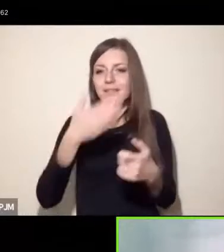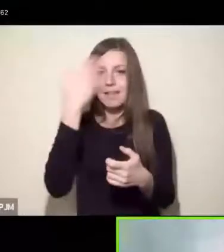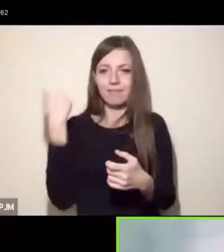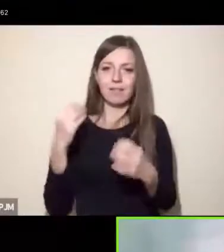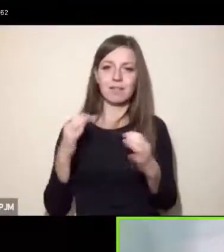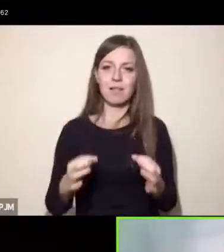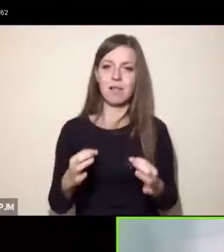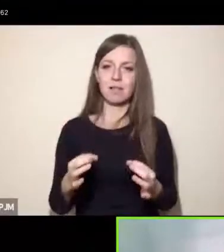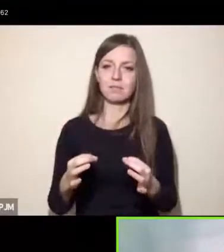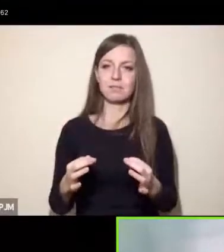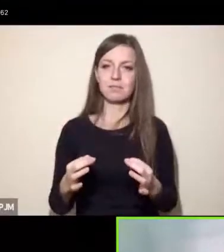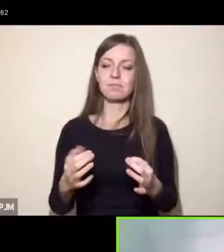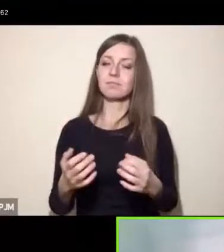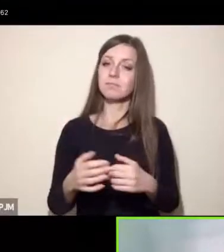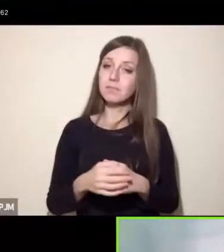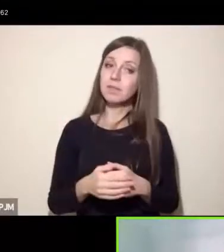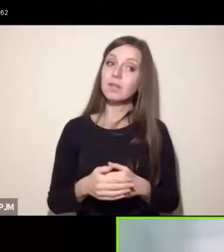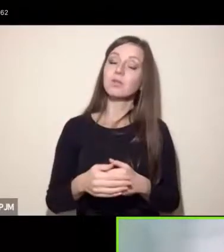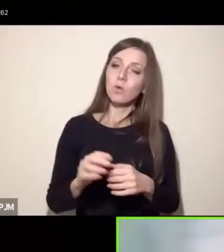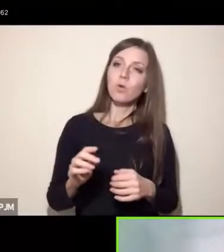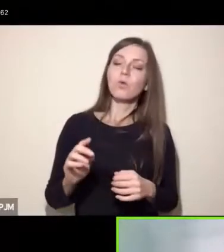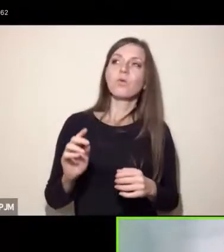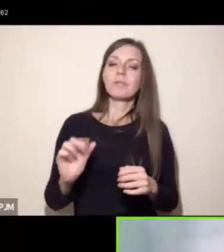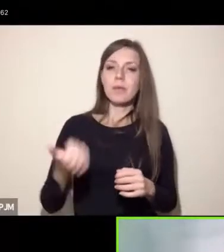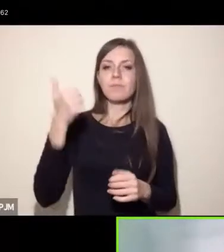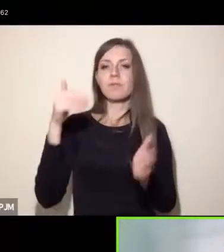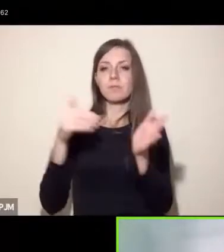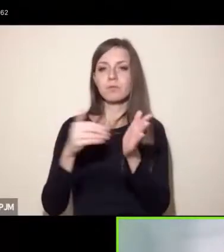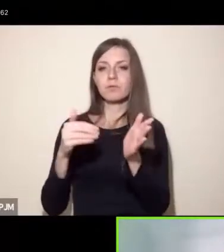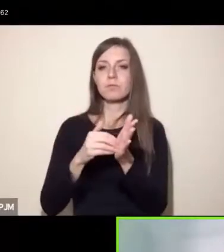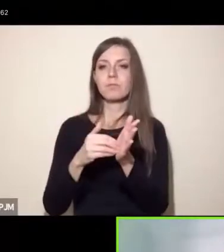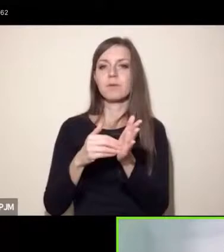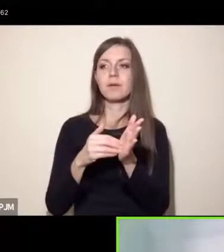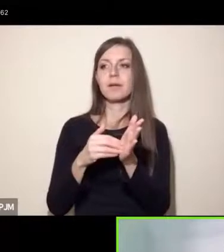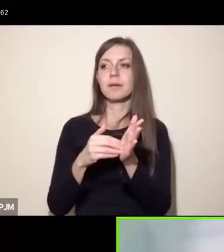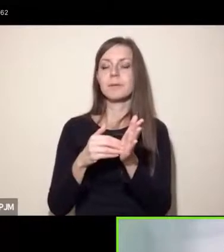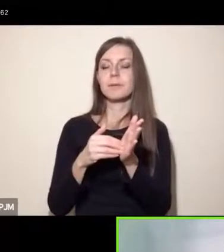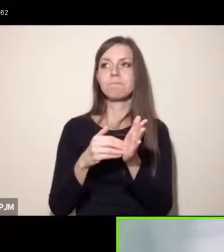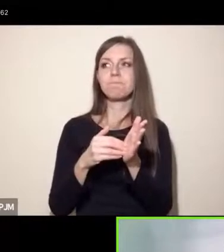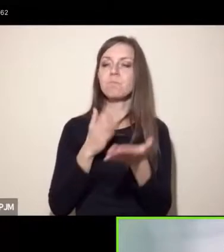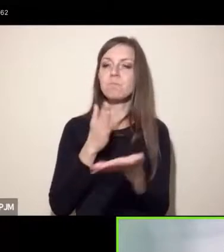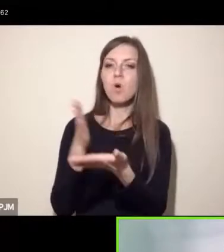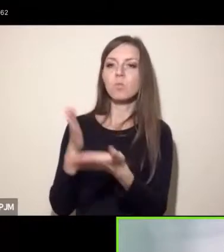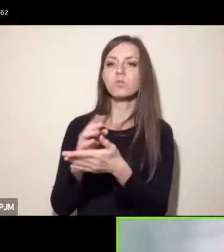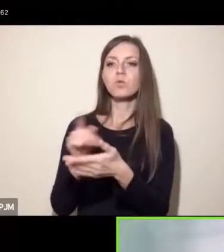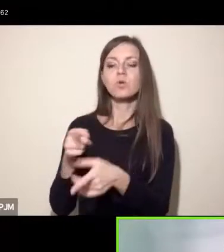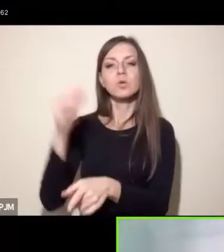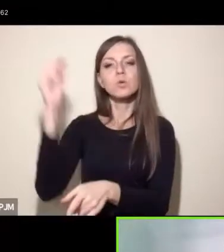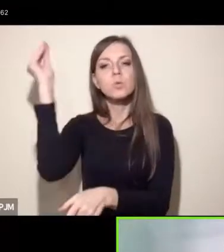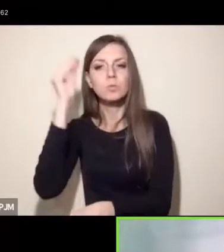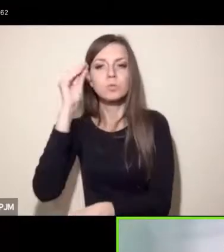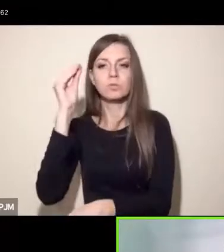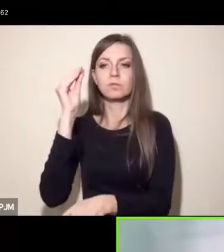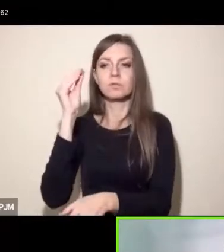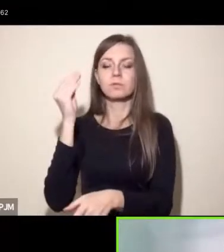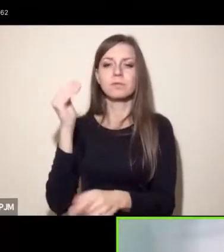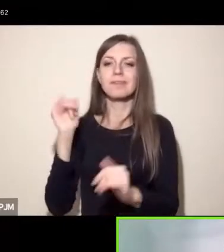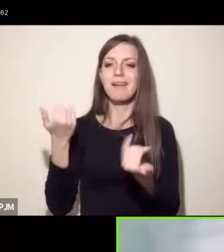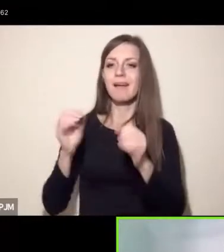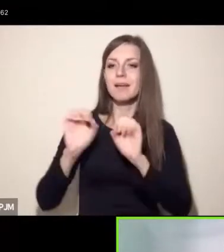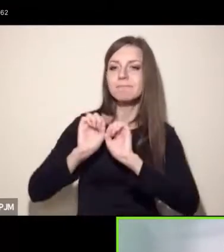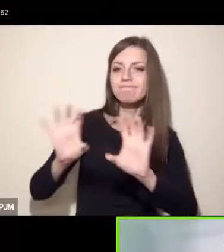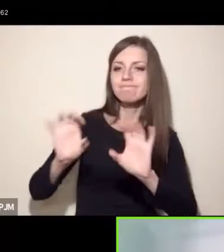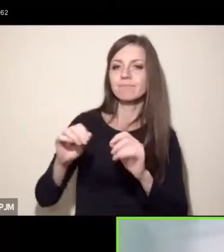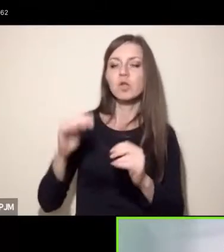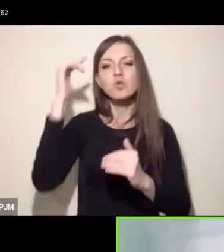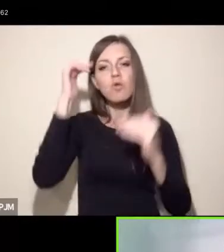więc trzeba byłoby zainwestować w możliwość nabywania nowych kompetencji z tego ekologicznie zrównoważonego rolnictwa